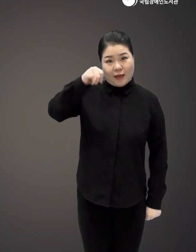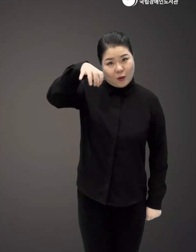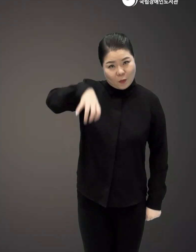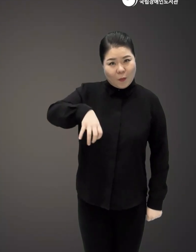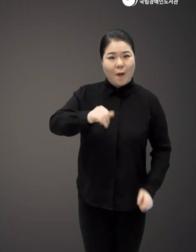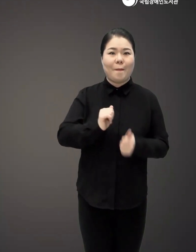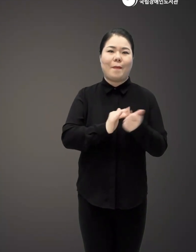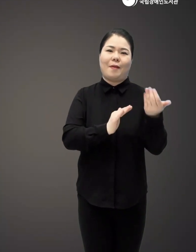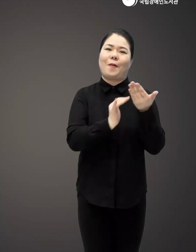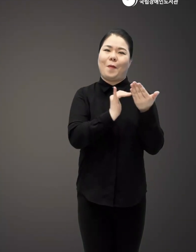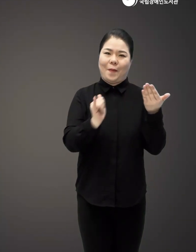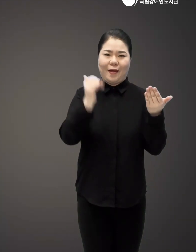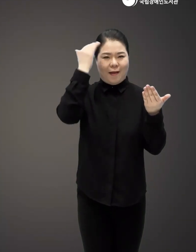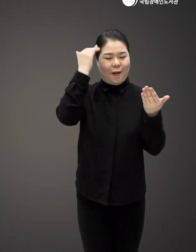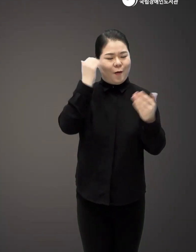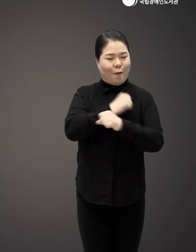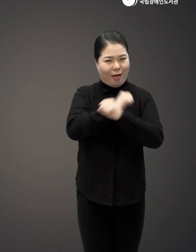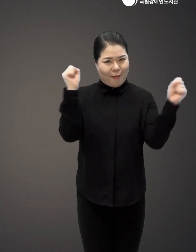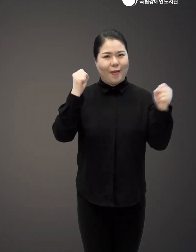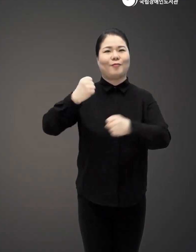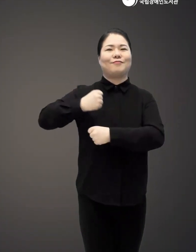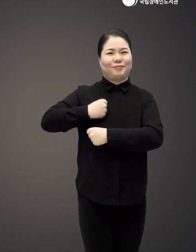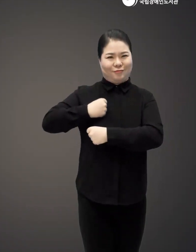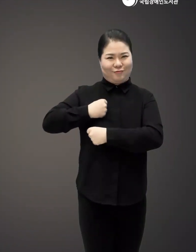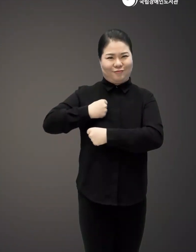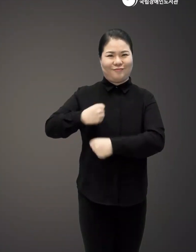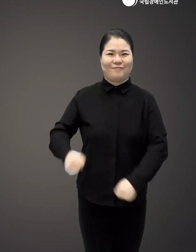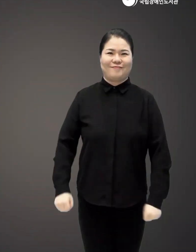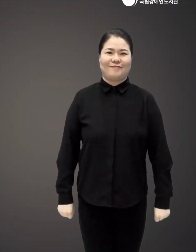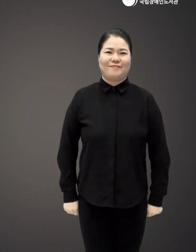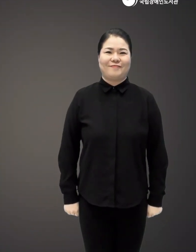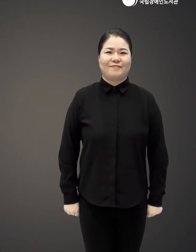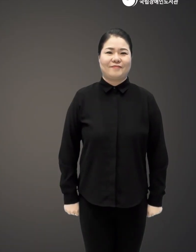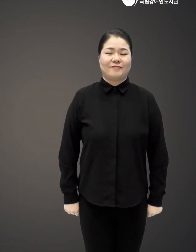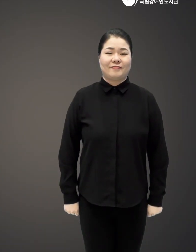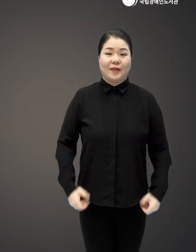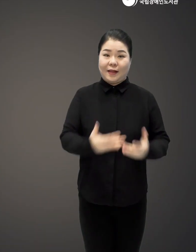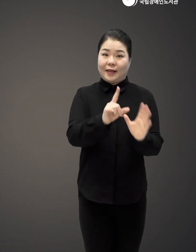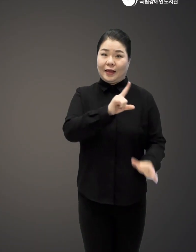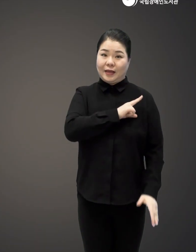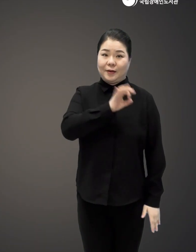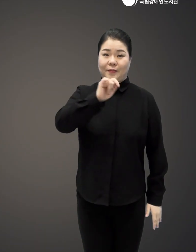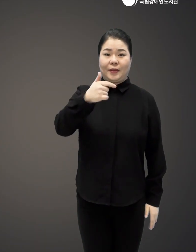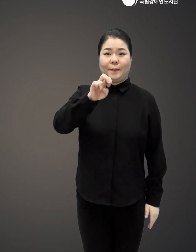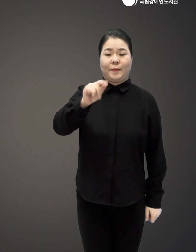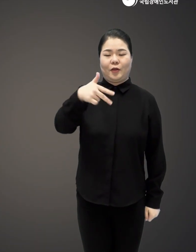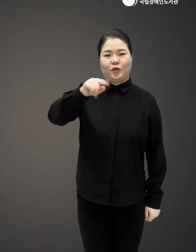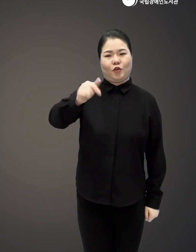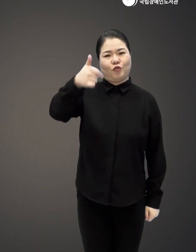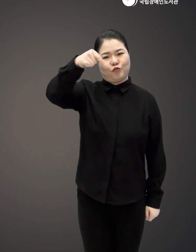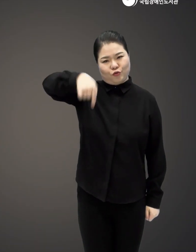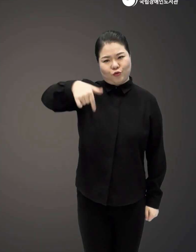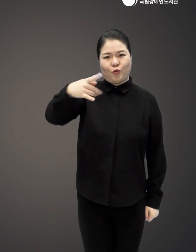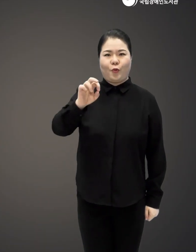레드포트에 파견된 9명의 한국 광복군 인면전구 공작대